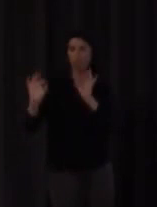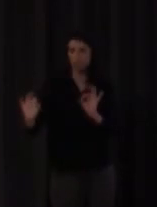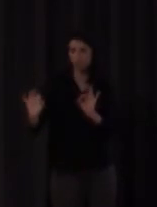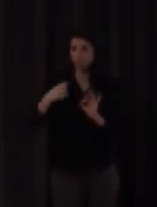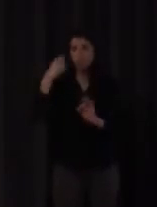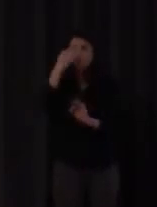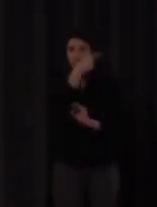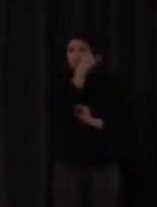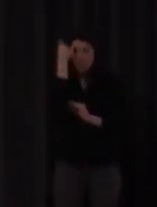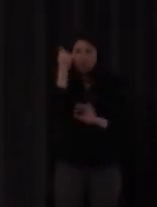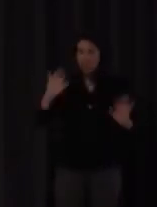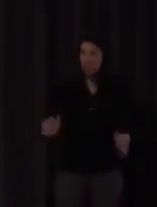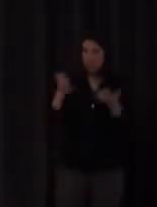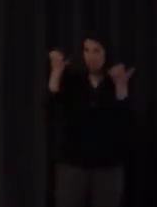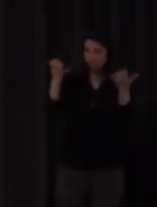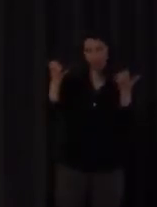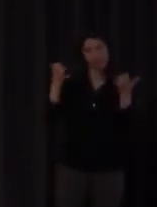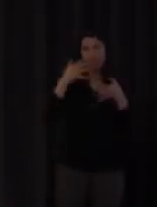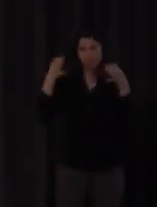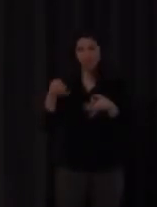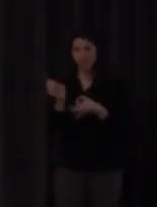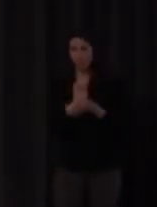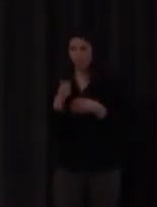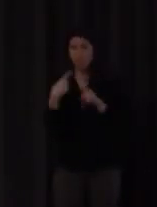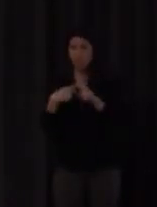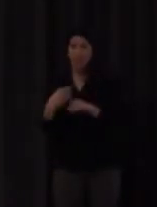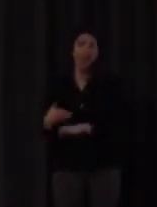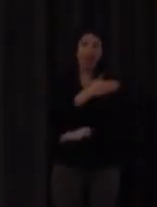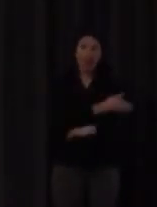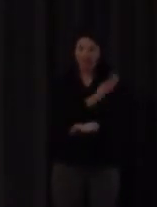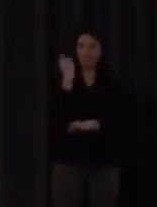no lo era tanto porque ya había sido planteada